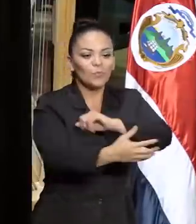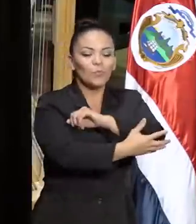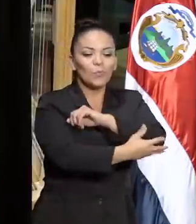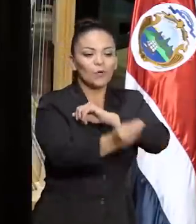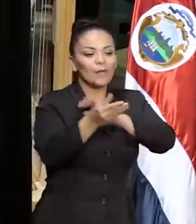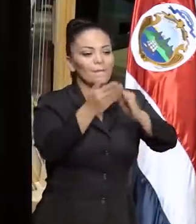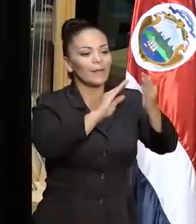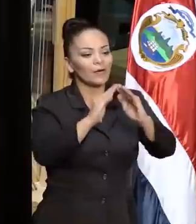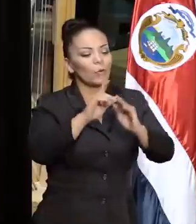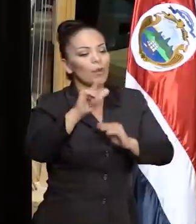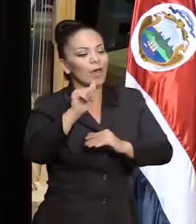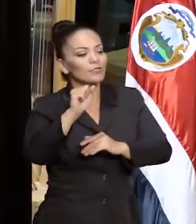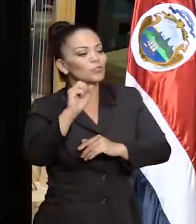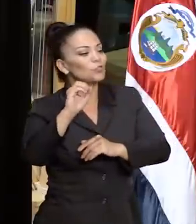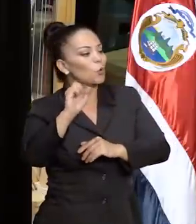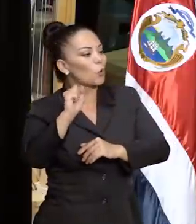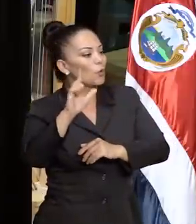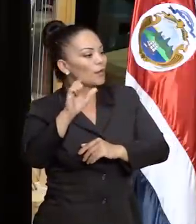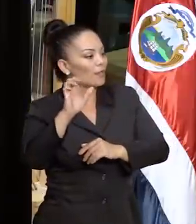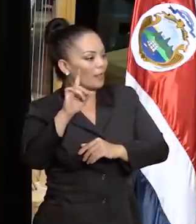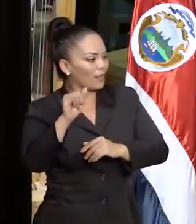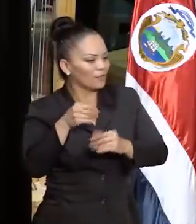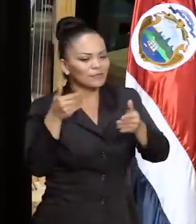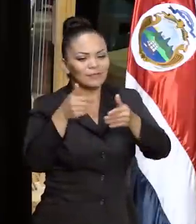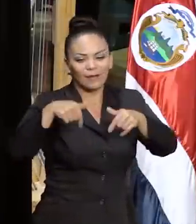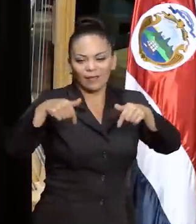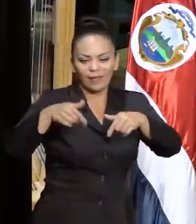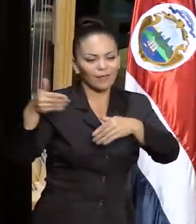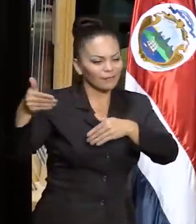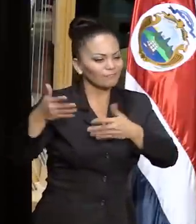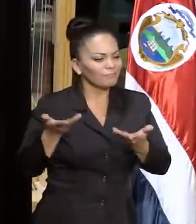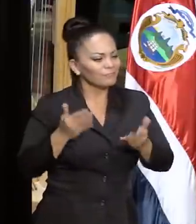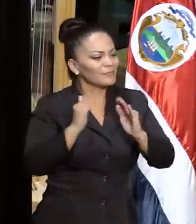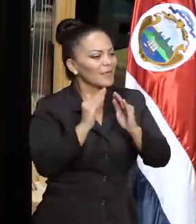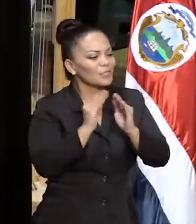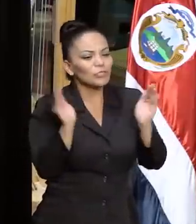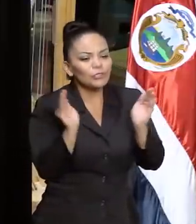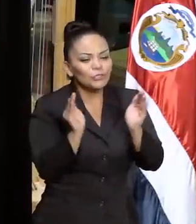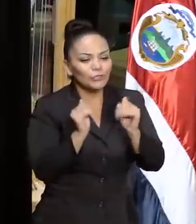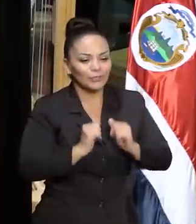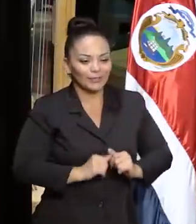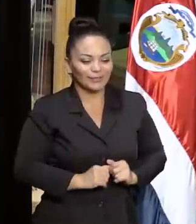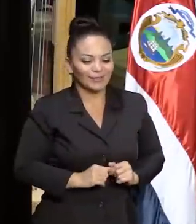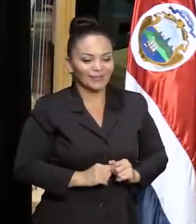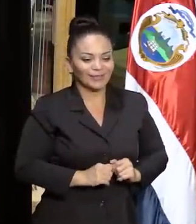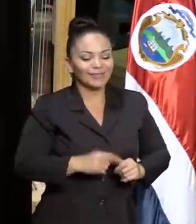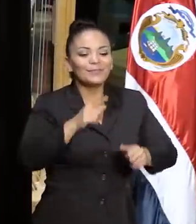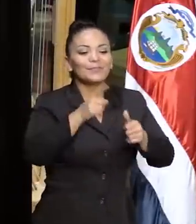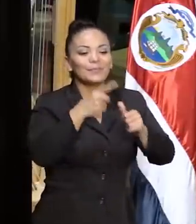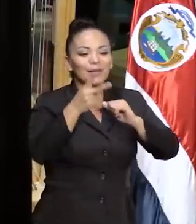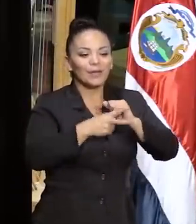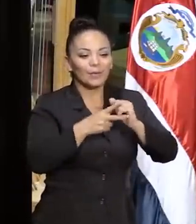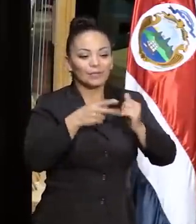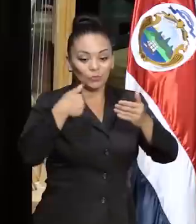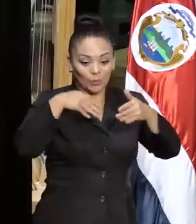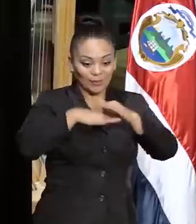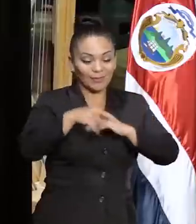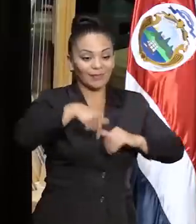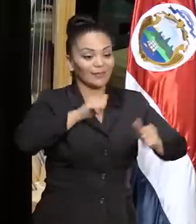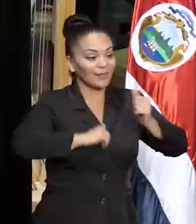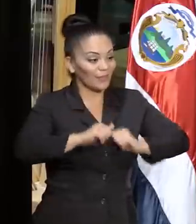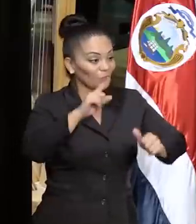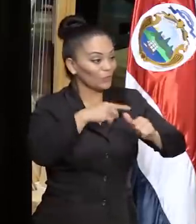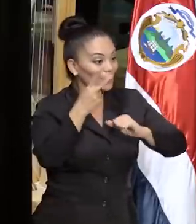pobre del barrio y la soledad, vivía aquí a pocas cuadras, en una casita chiquita, la primera vez que entré a este teatro,